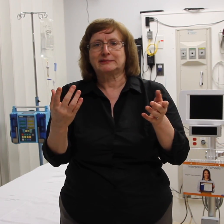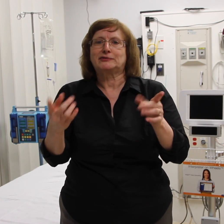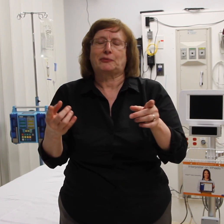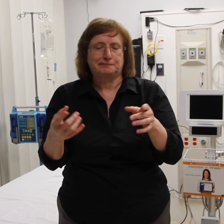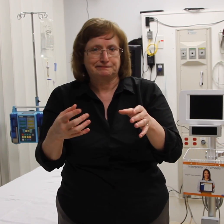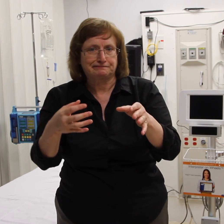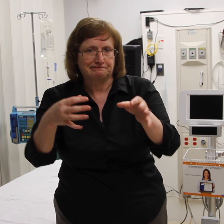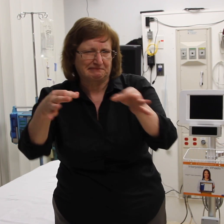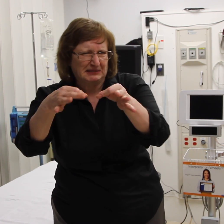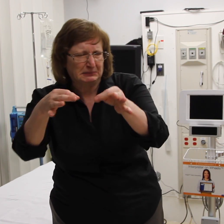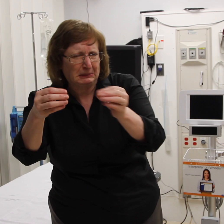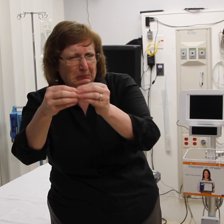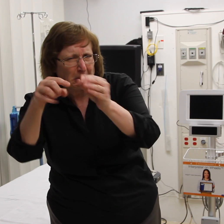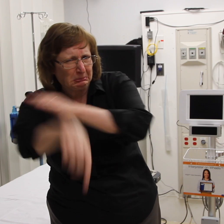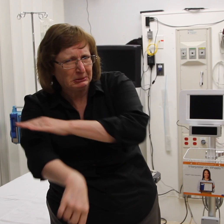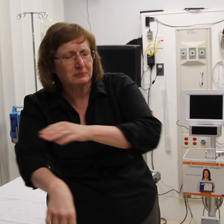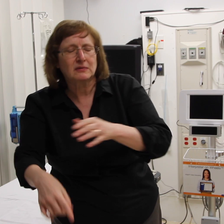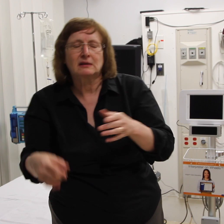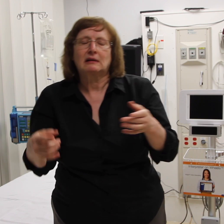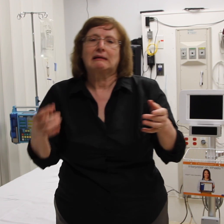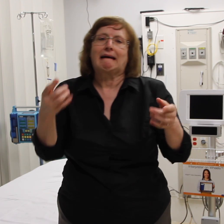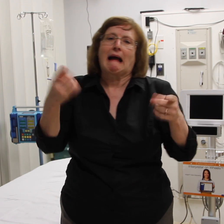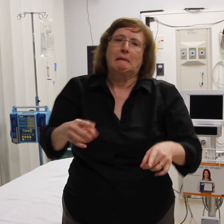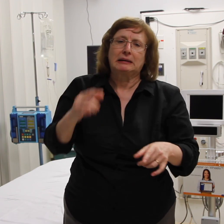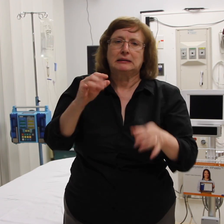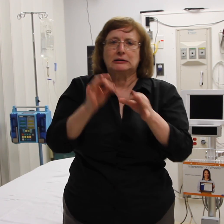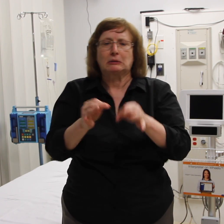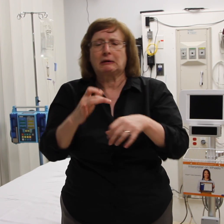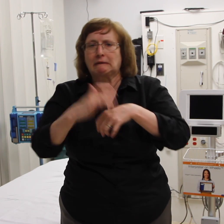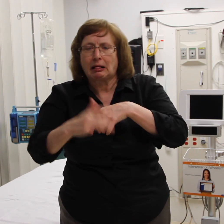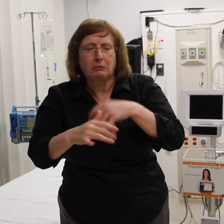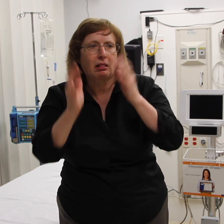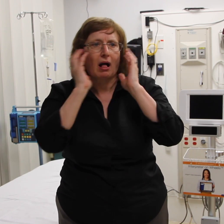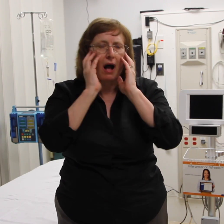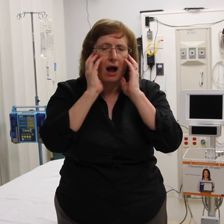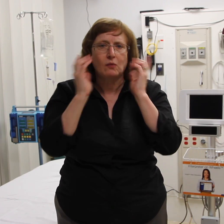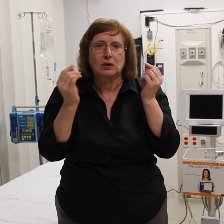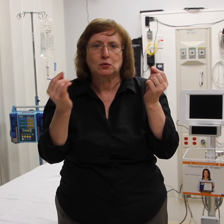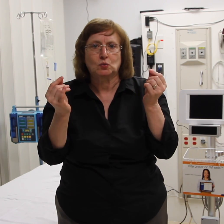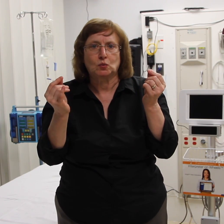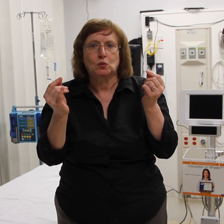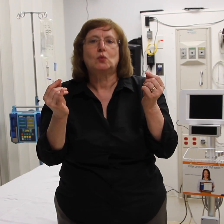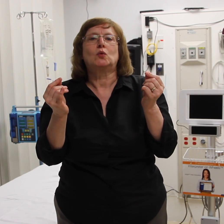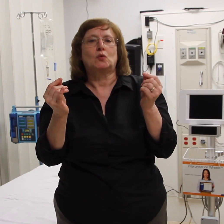Usando el intérprete remoto por video, el paciente y su cuidado no es retrasado.